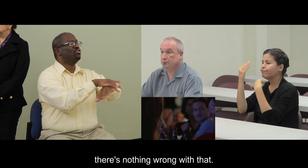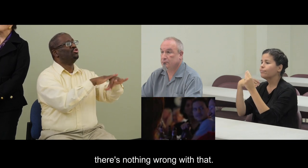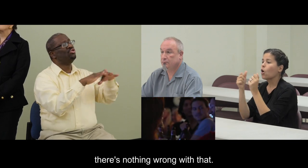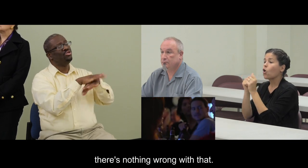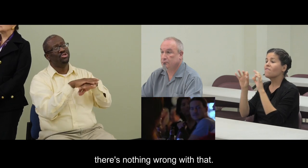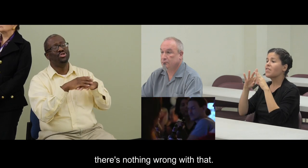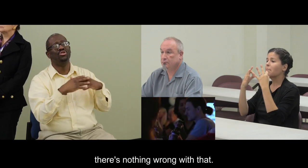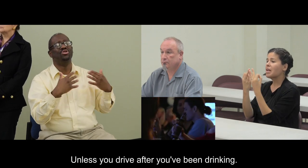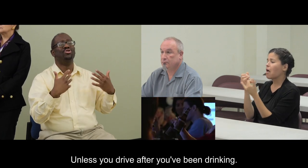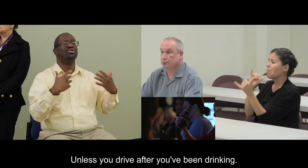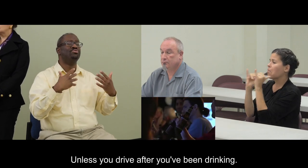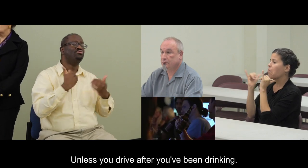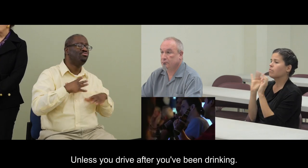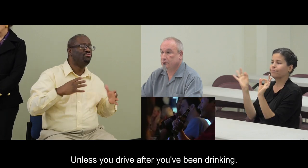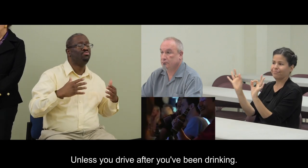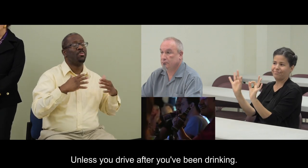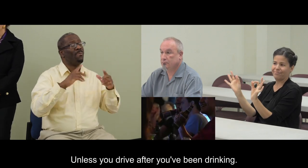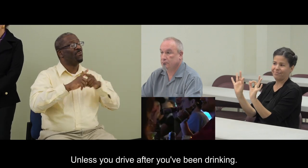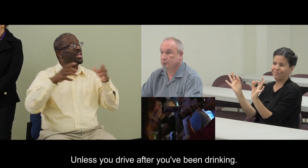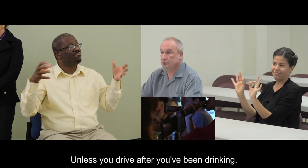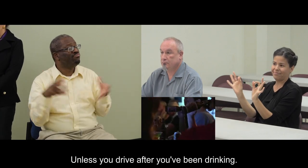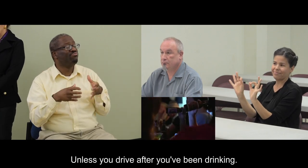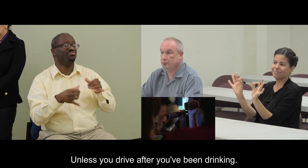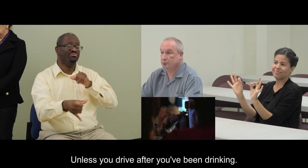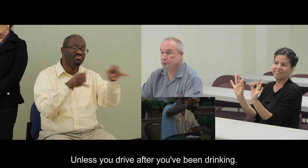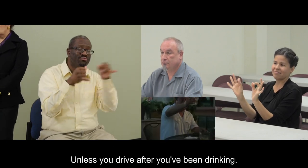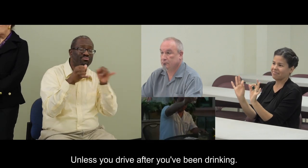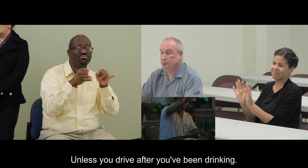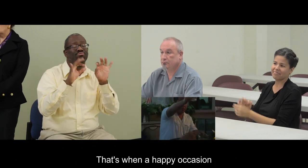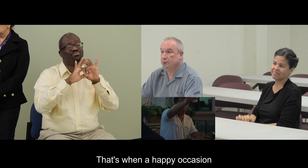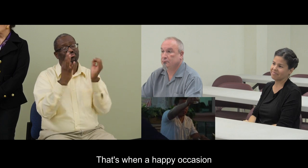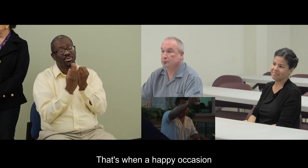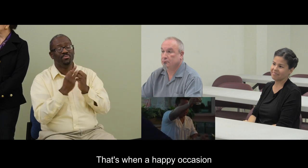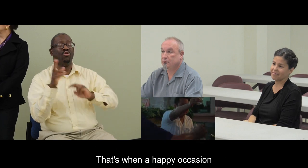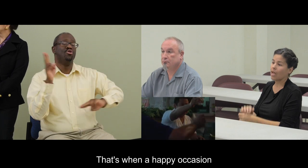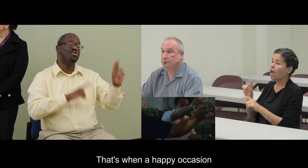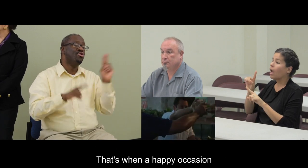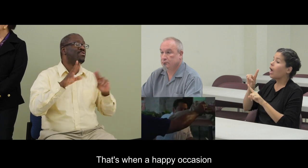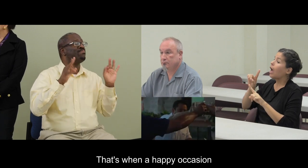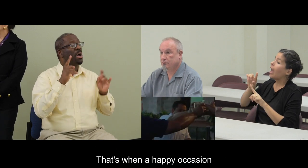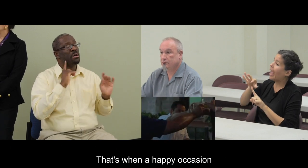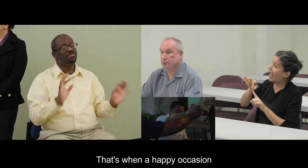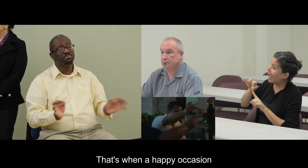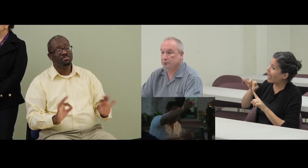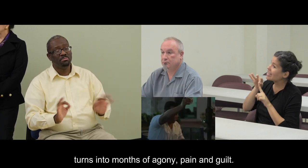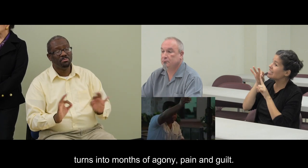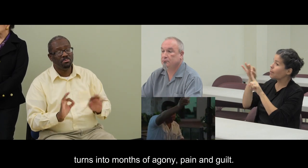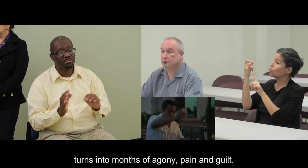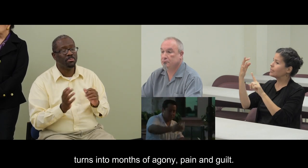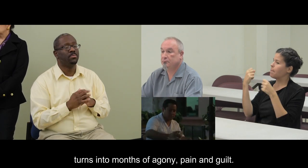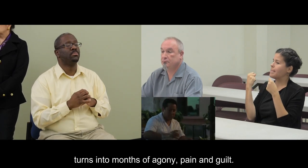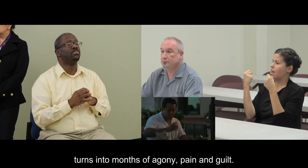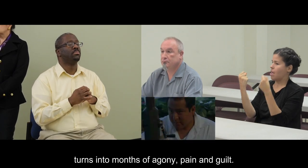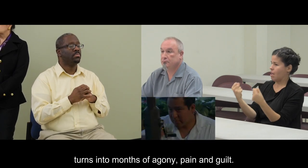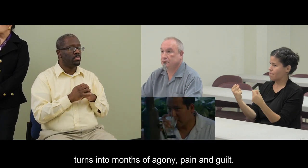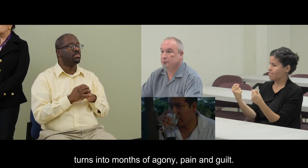nada de malo. Al menos que manejes después de haber tomado. Eso es cuando una reunión feliz se convierte en meses de dolor,